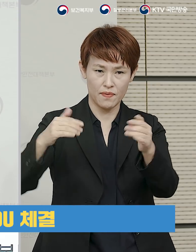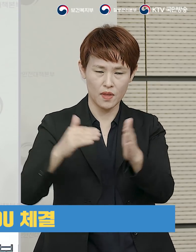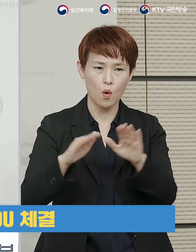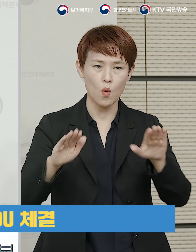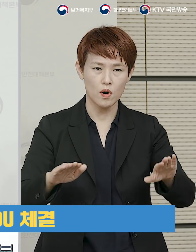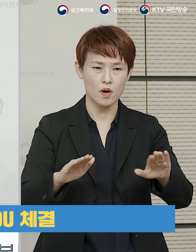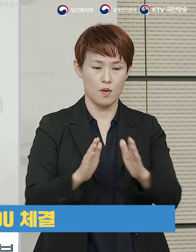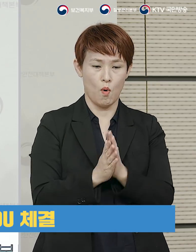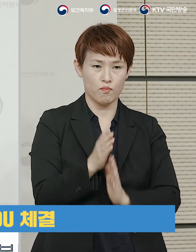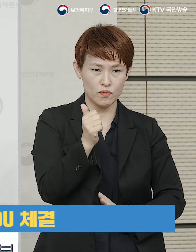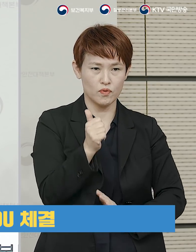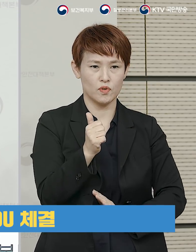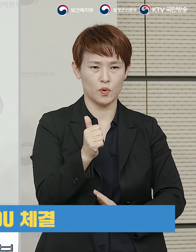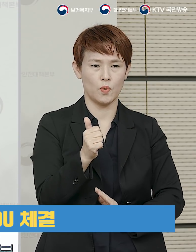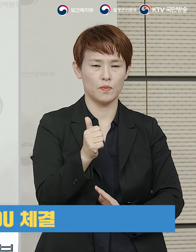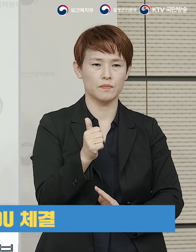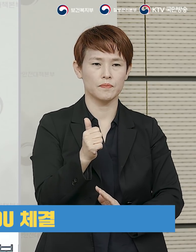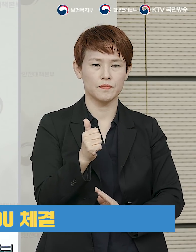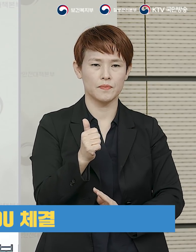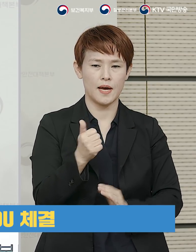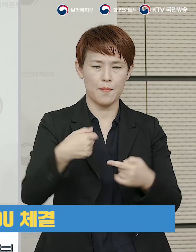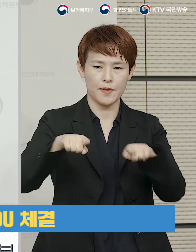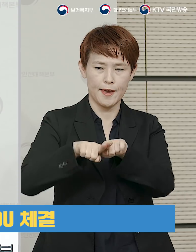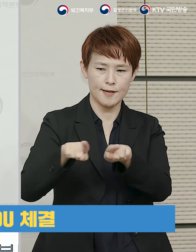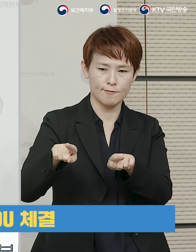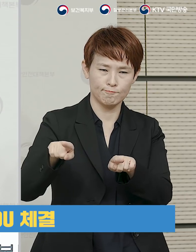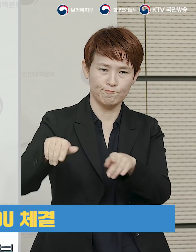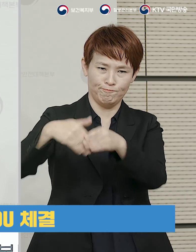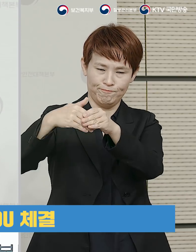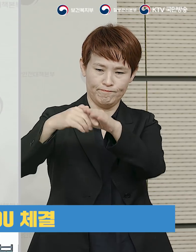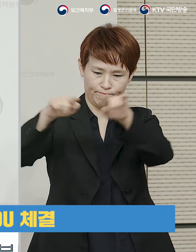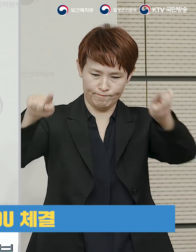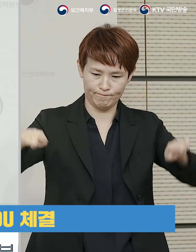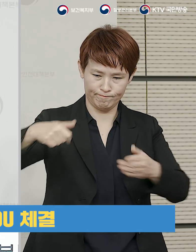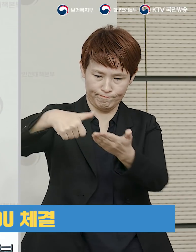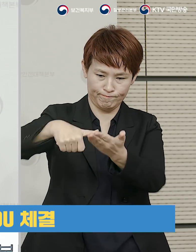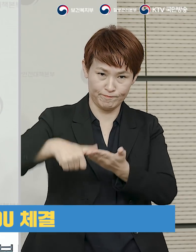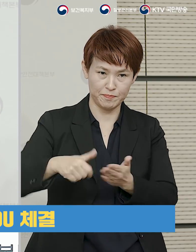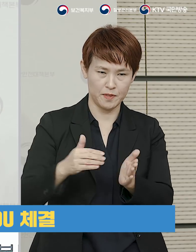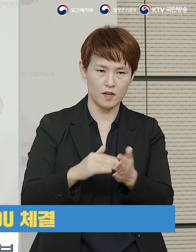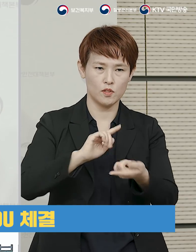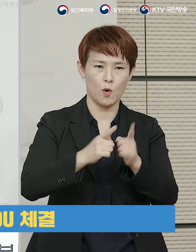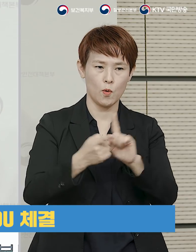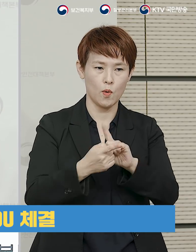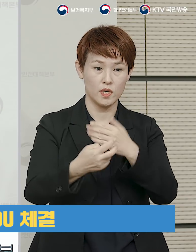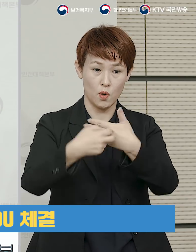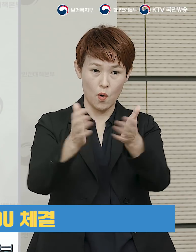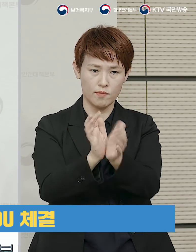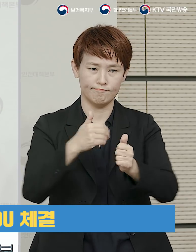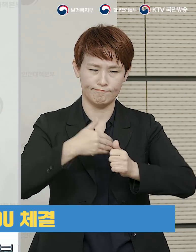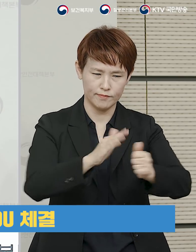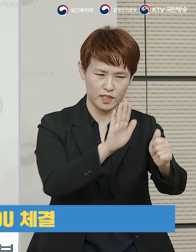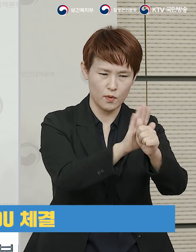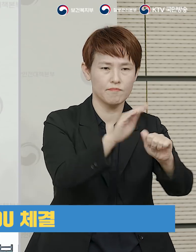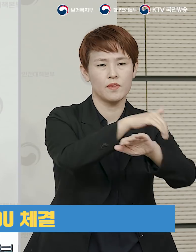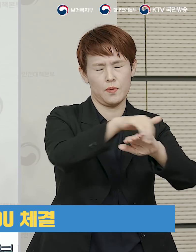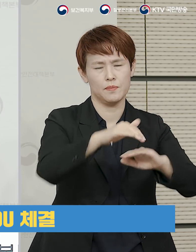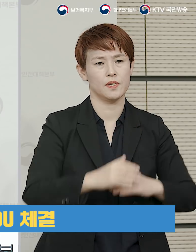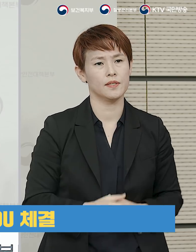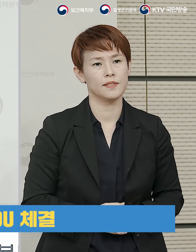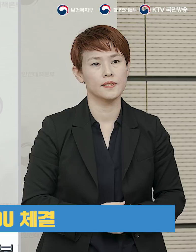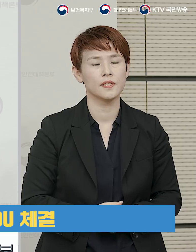중대본과 양해각서를 맺고 향후 의료진 등을 체계적으로 지원하기로 하였습니다